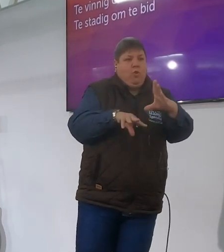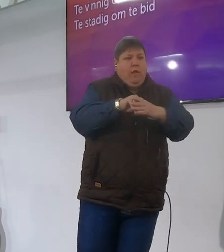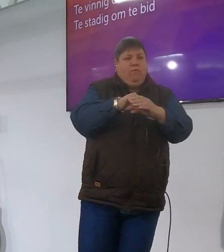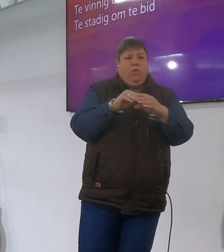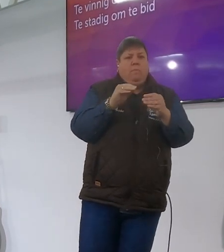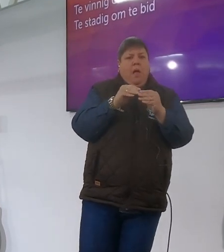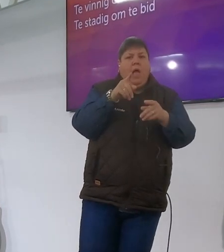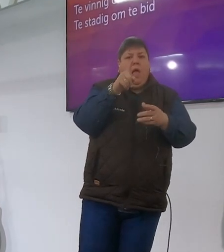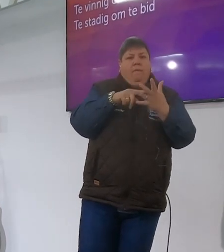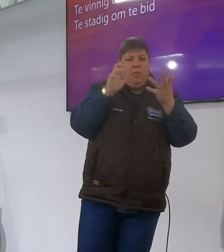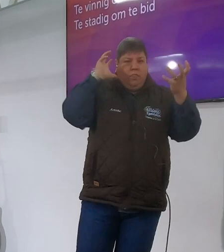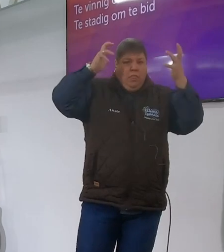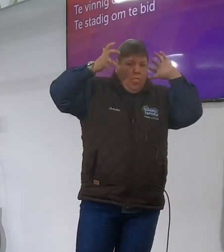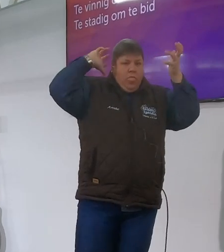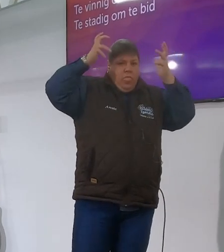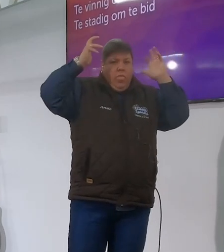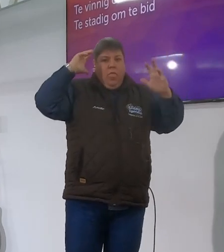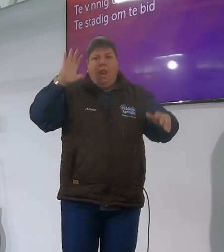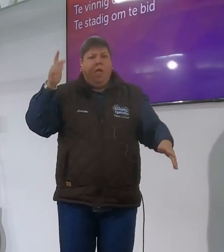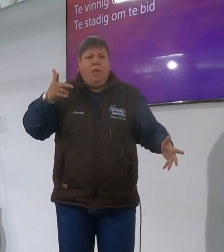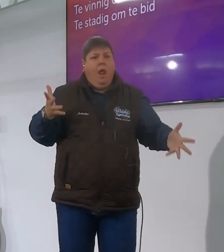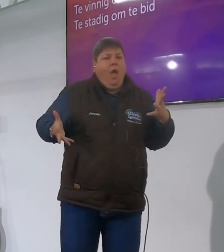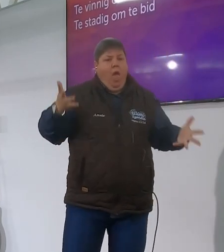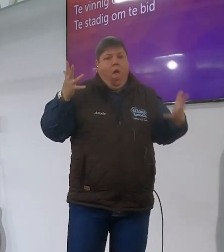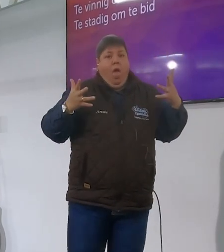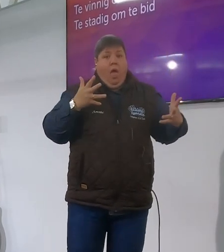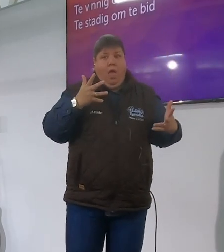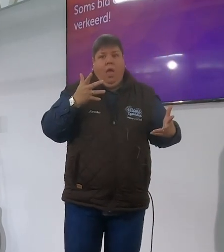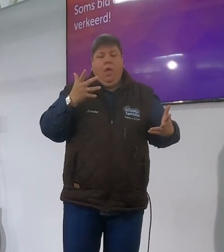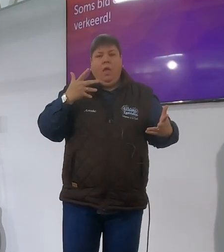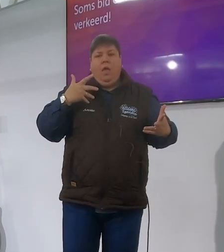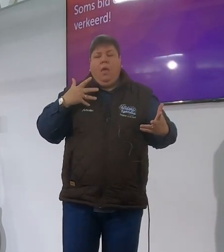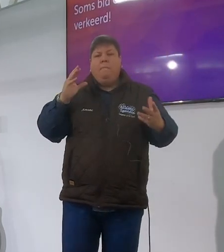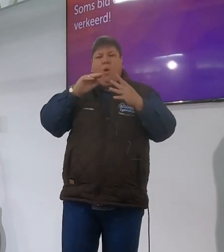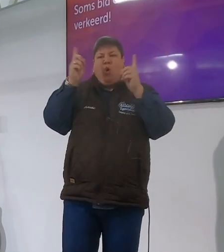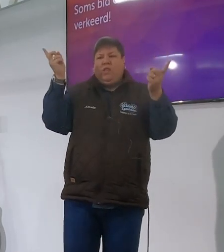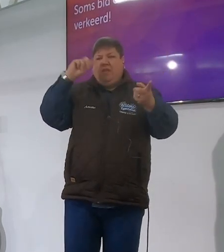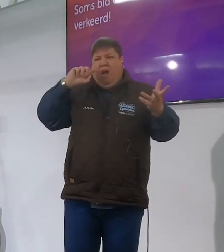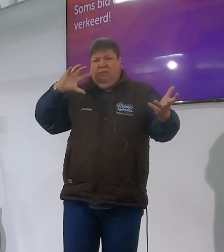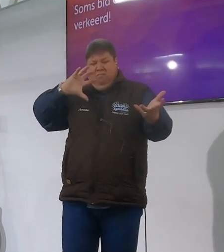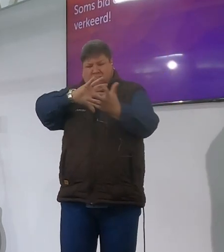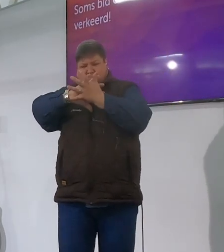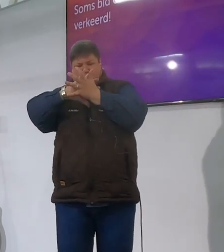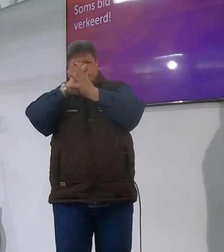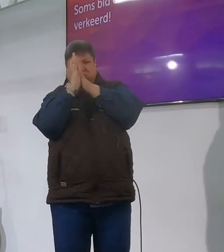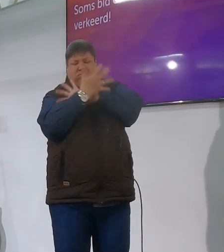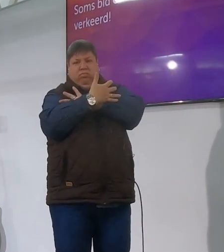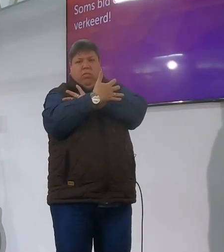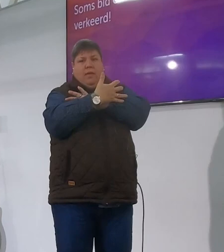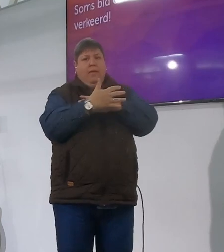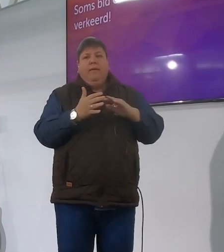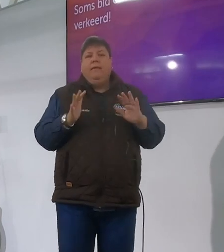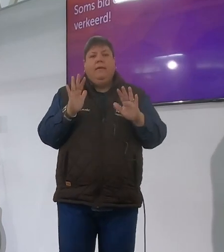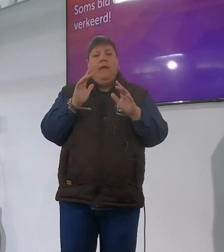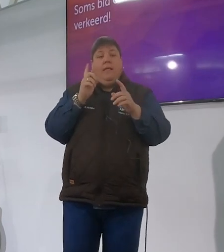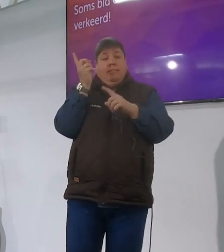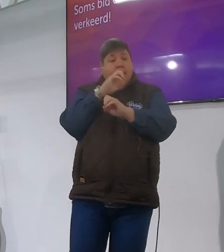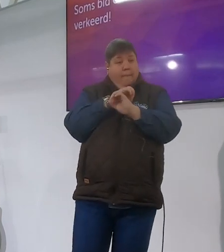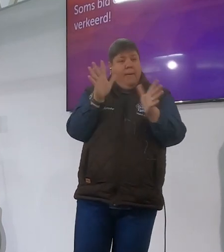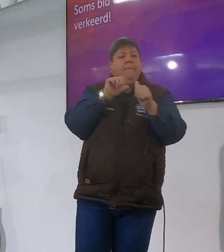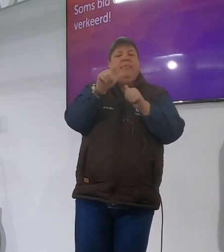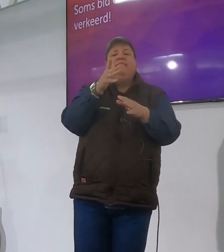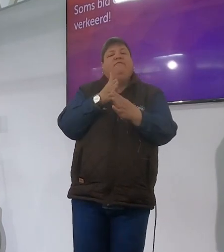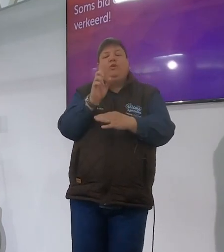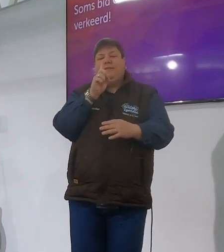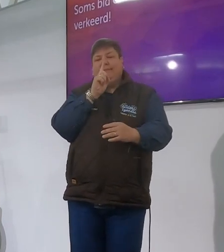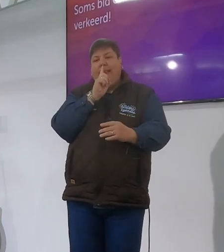later nie meer of ek kom of ga nie en dit kan so makkelijk verkom word dier om my dag net te begin om stil te raak voor die heren